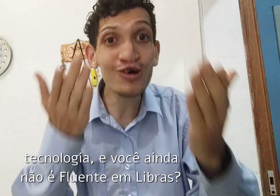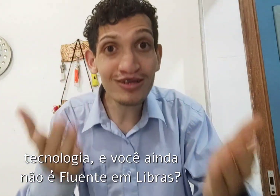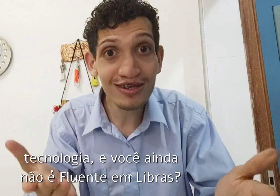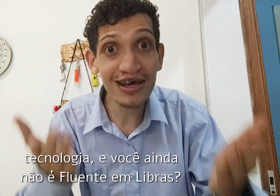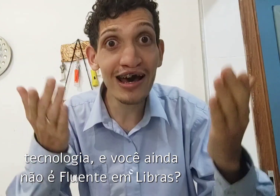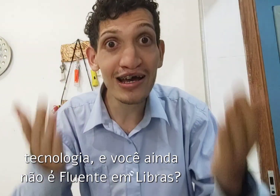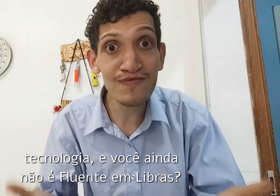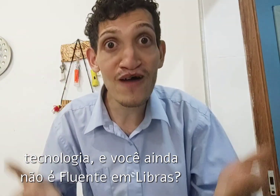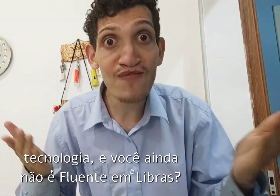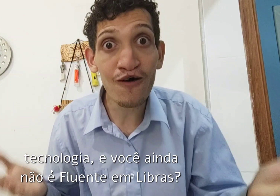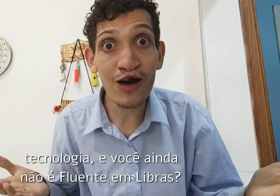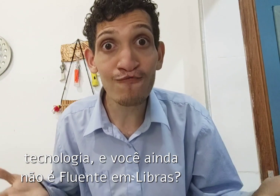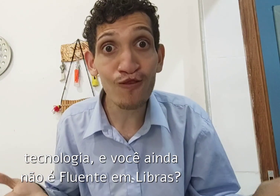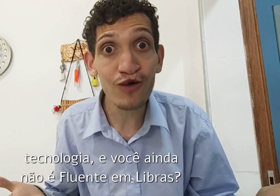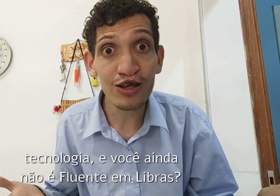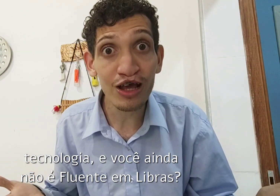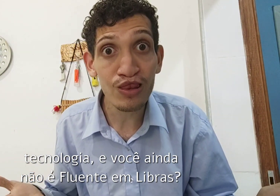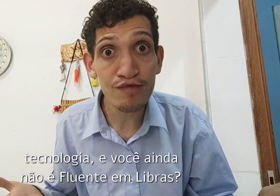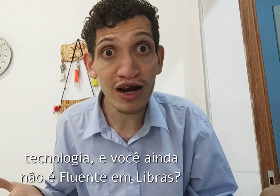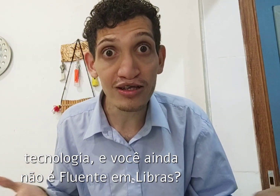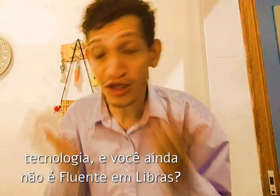você ainda não é fluente em Libras,